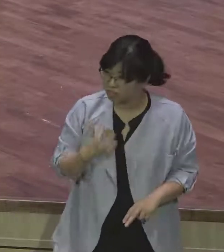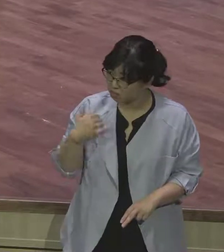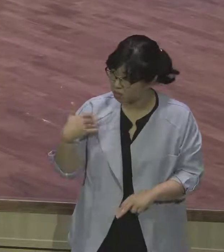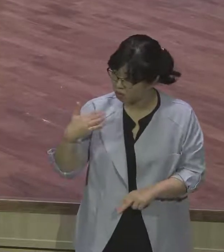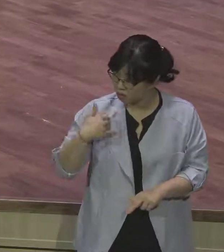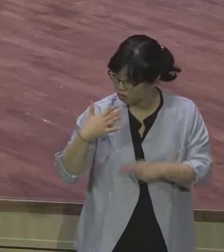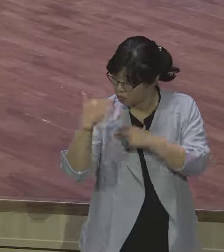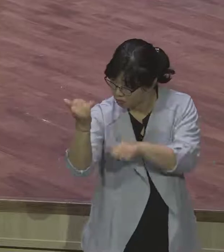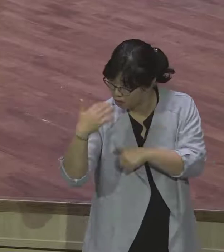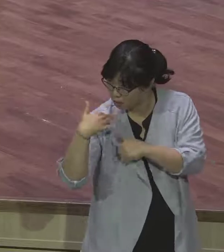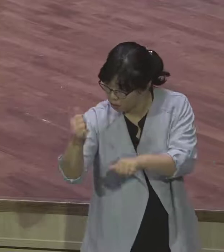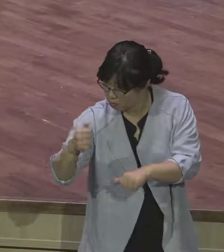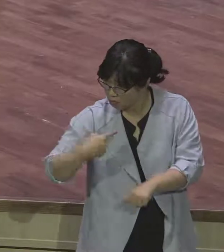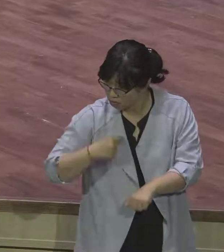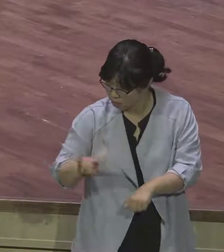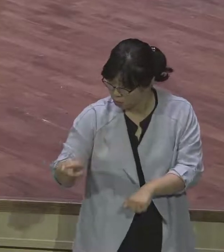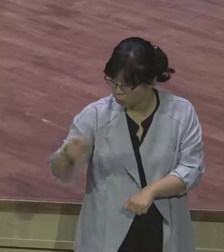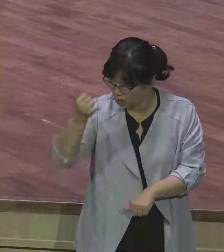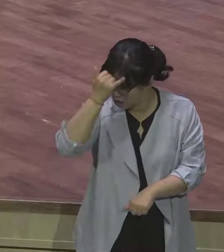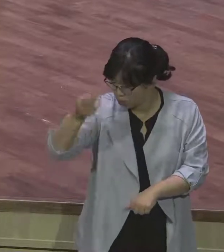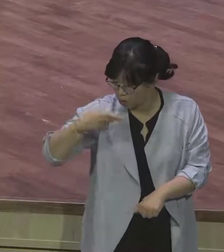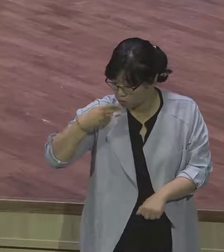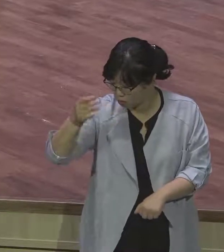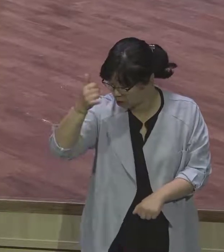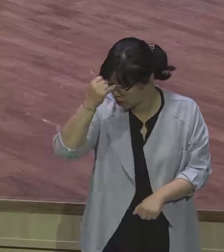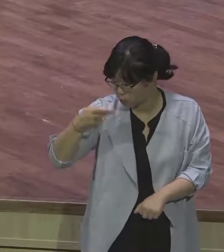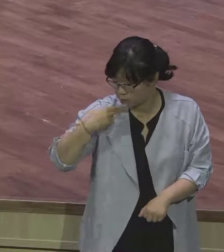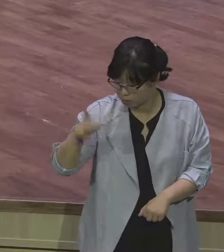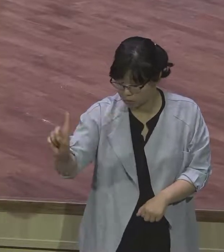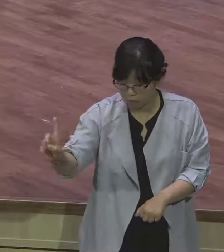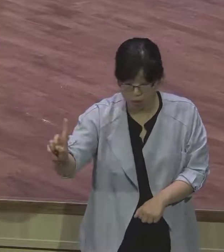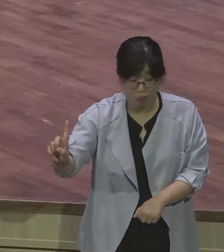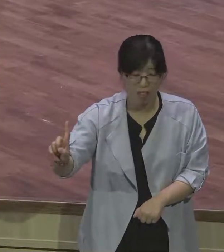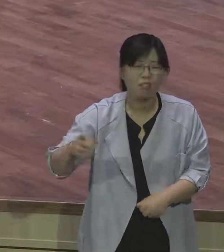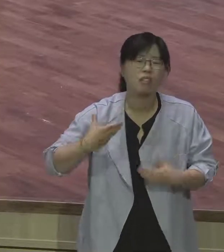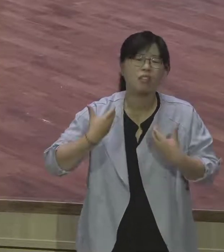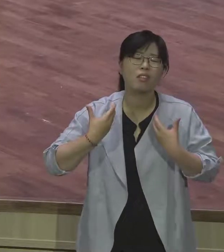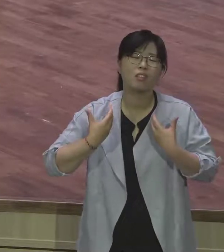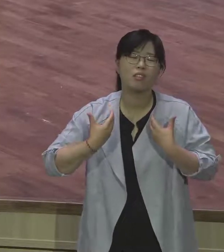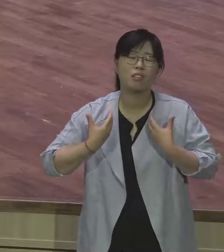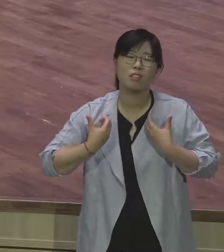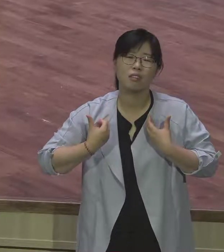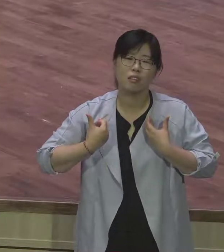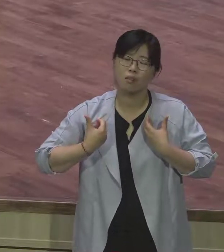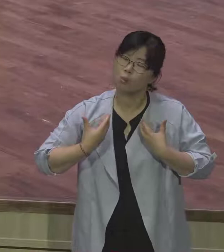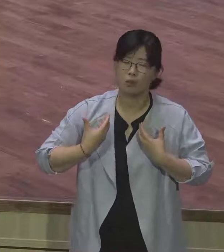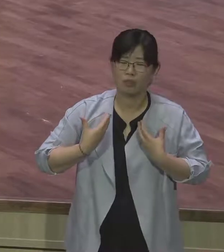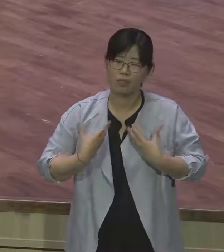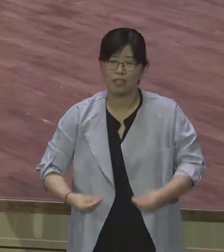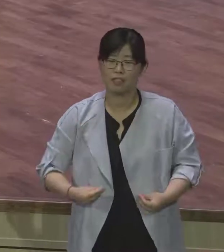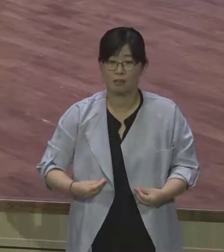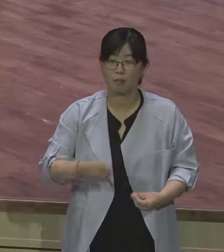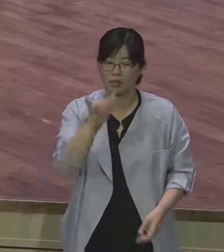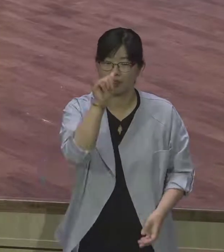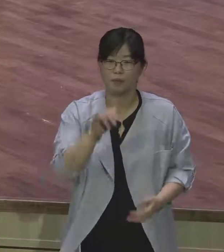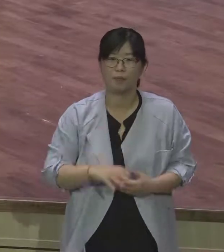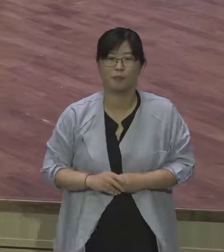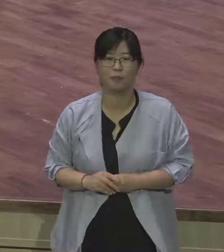처음 보세요. 그게 교회가 아니에요. 교회는요. 매일 만나서 그냥 교제하고 서로 사랑하고 주를